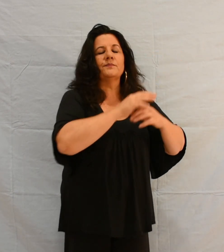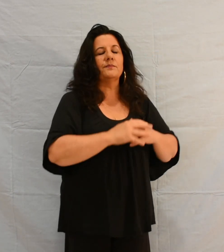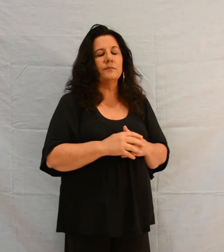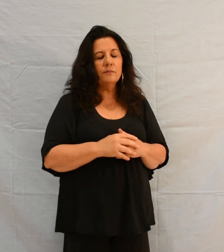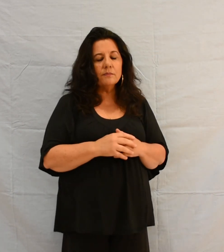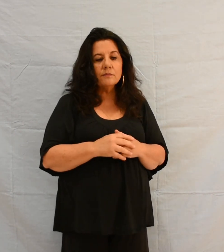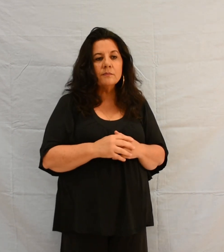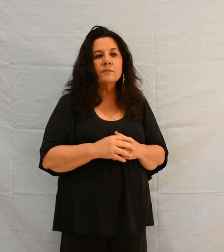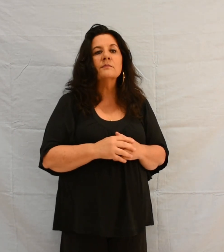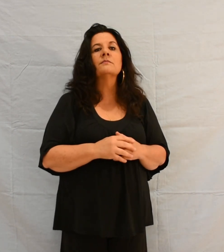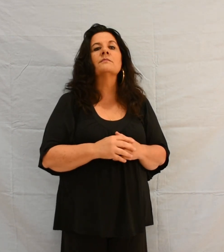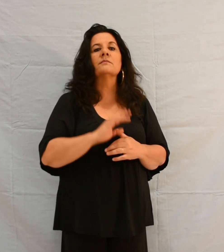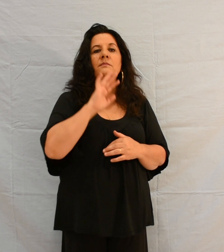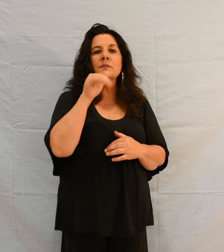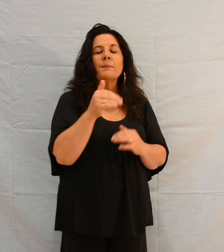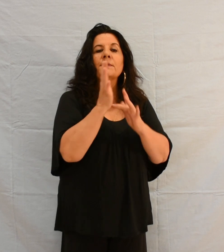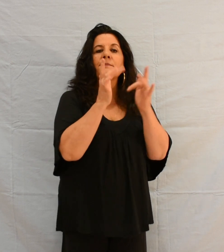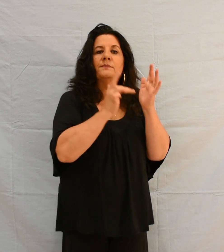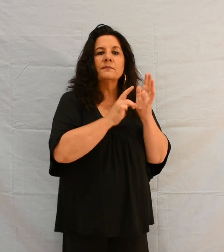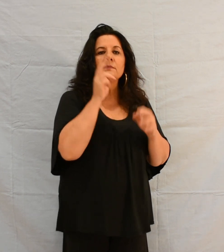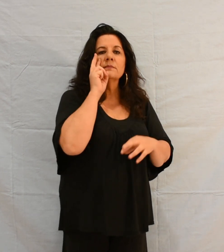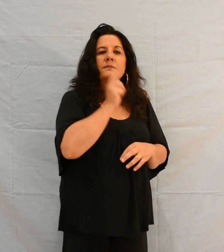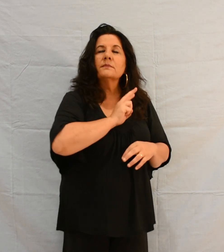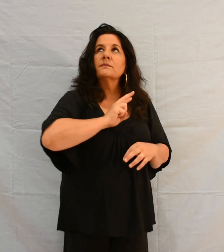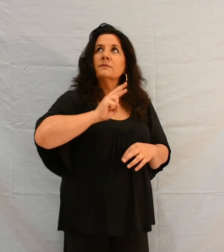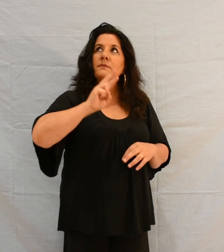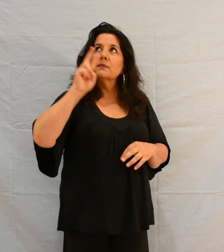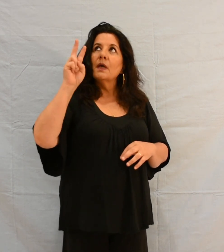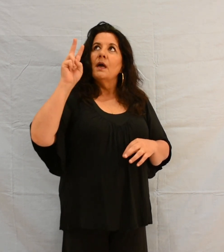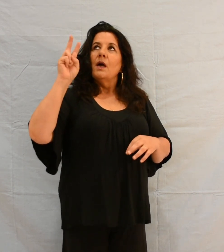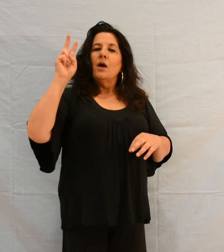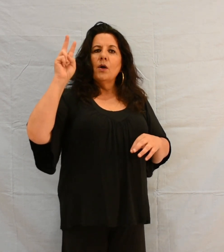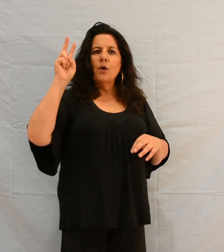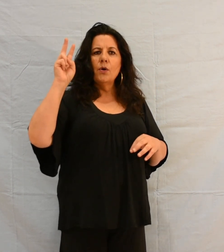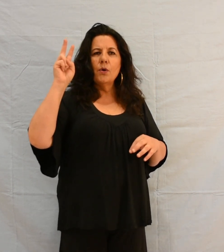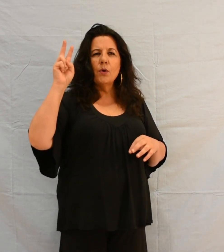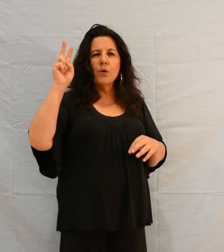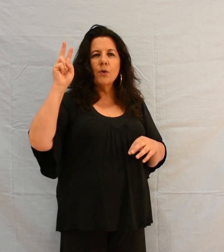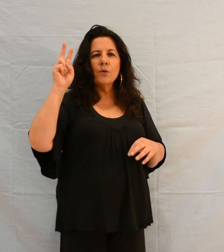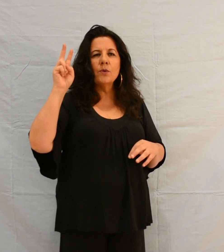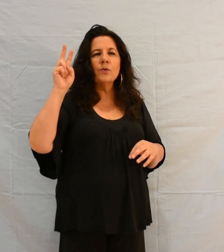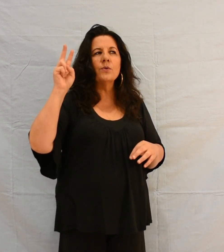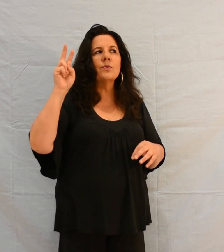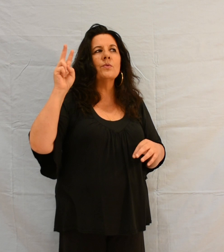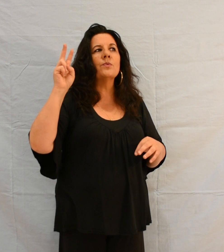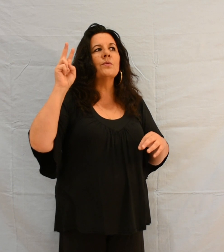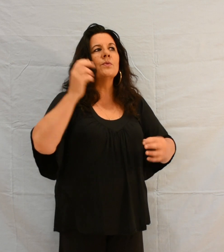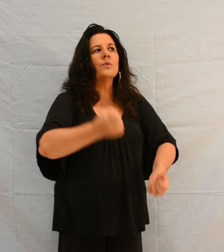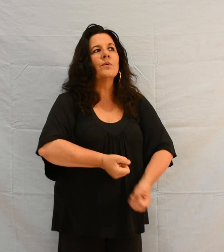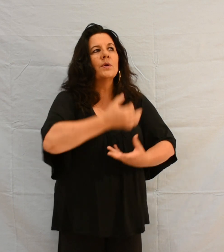Puis les yeux levés au ciel, il soupira, et il dit, « Effata »,